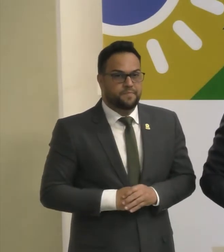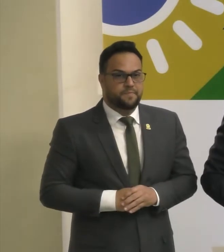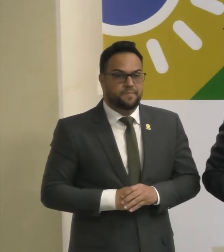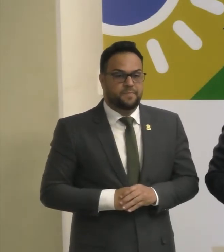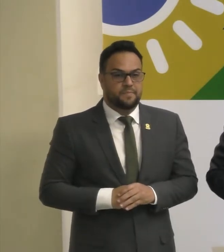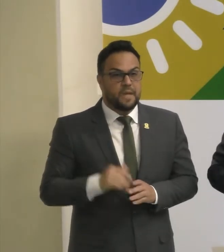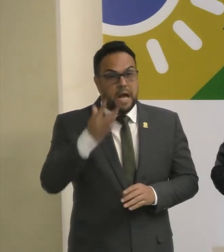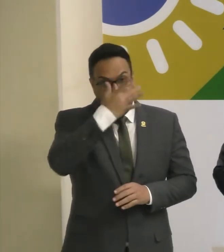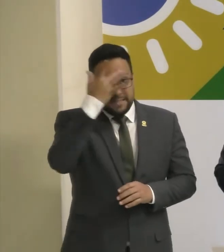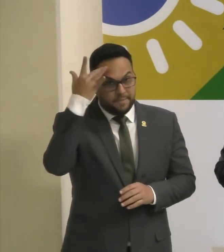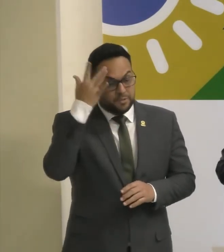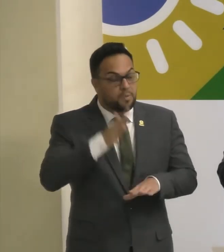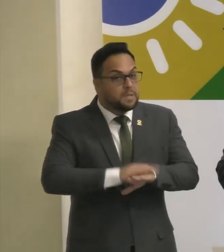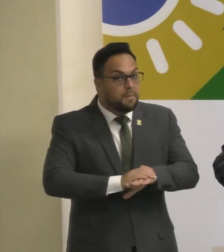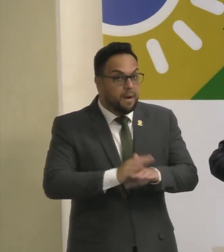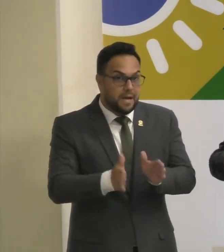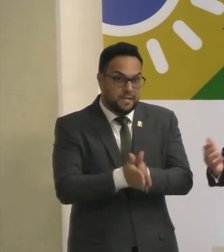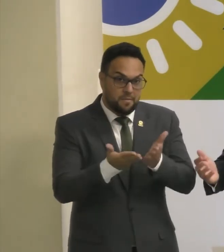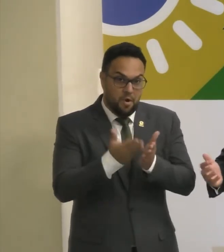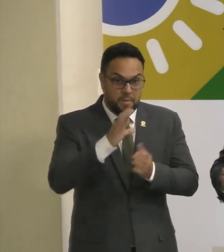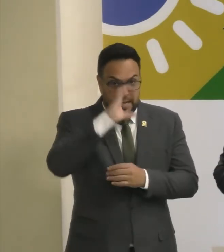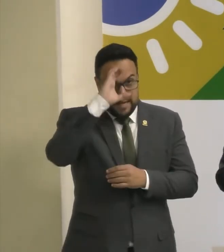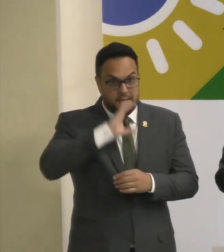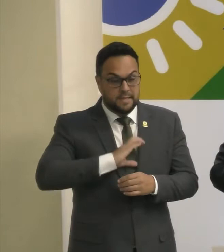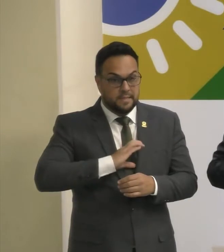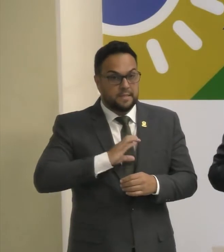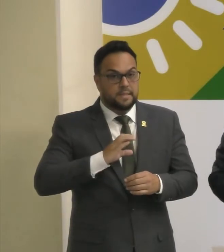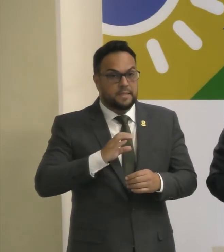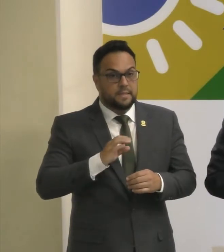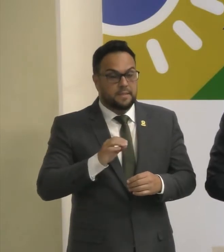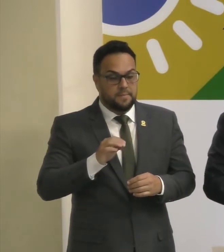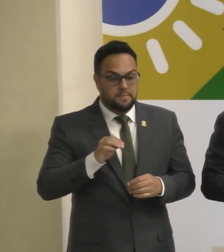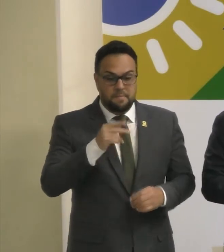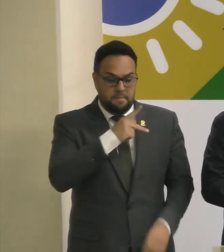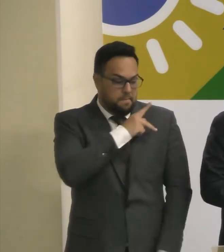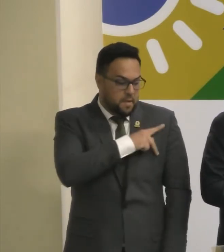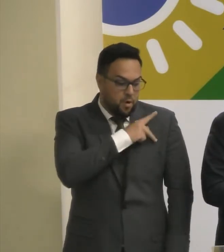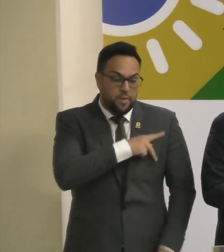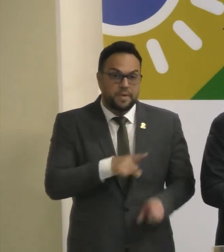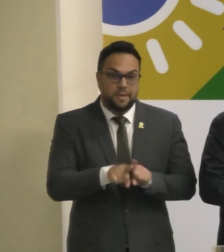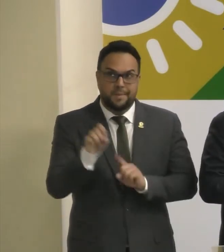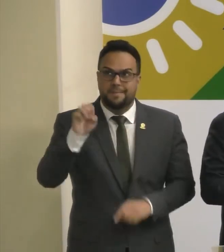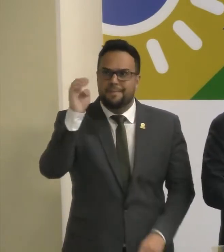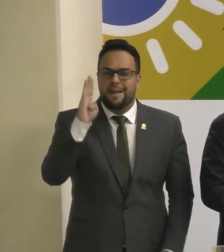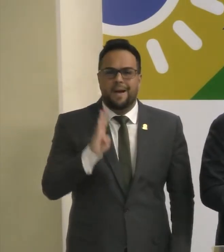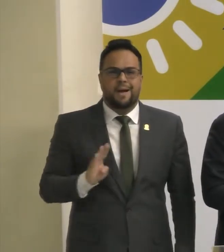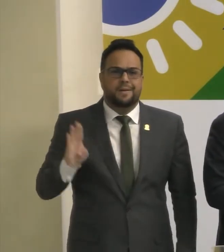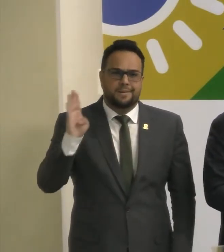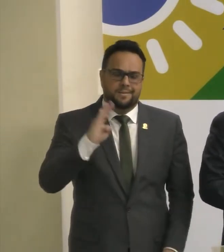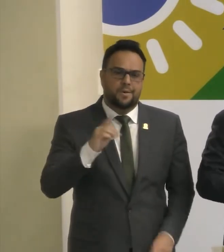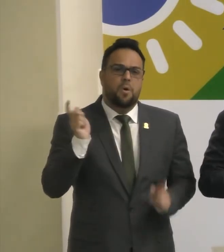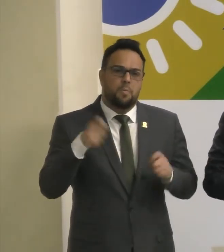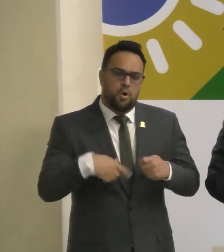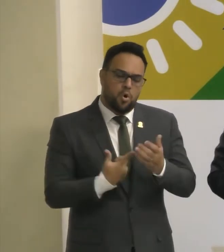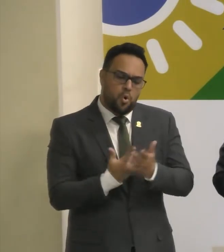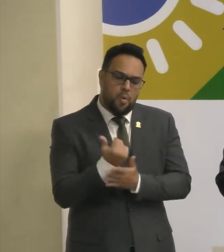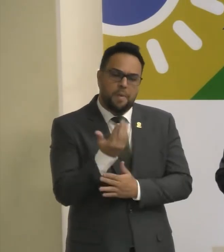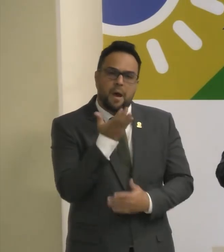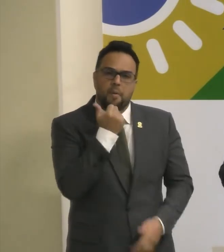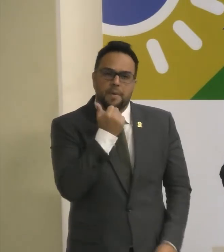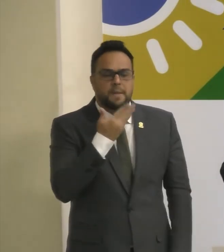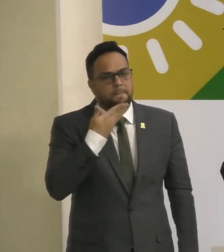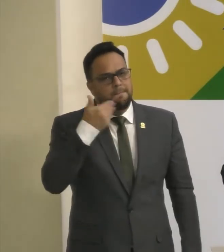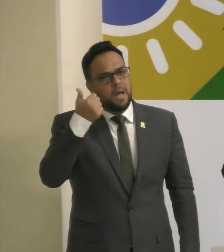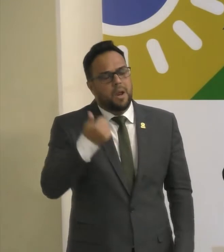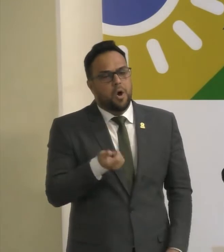Esses consumidores mais carentes no Piauí e no Brasil inteiro poderão usar este valor economizado para se alimentar melhor, comprar remédios,